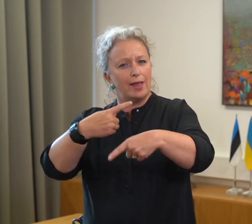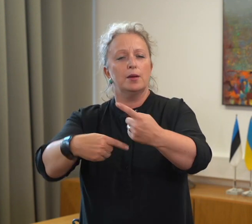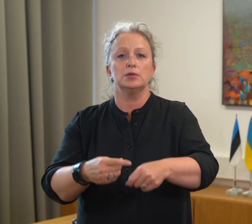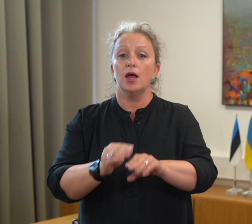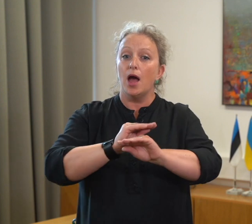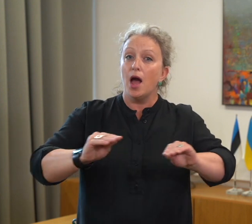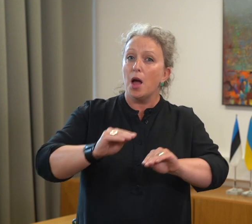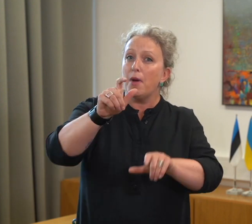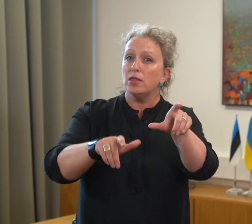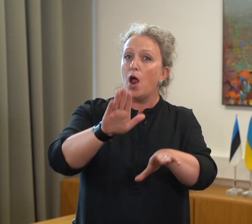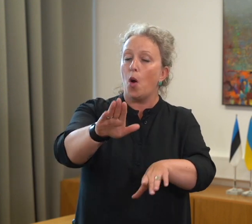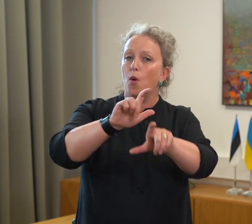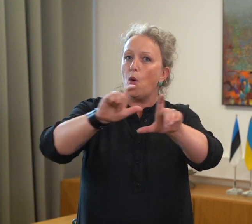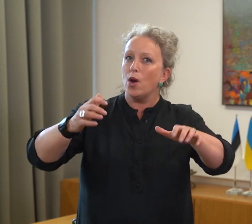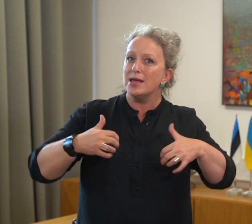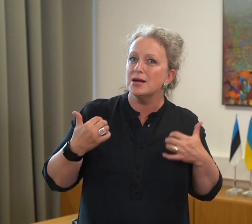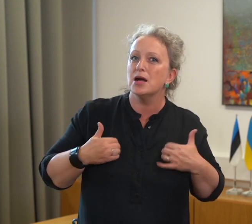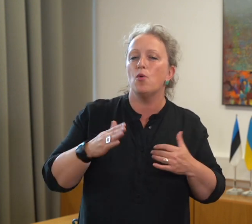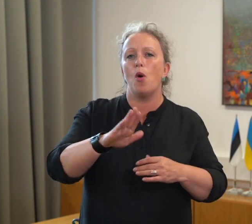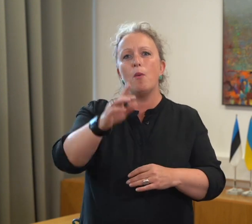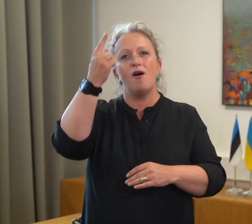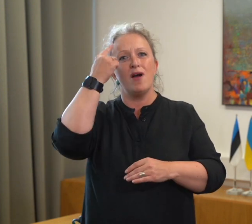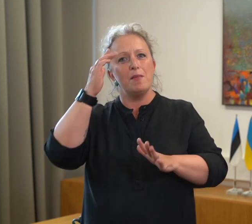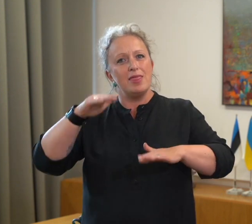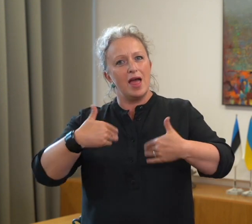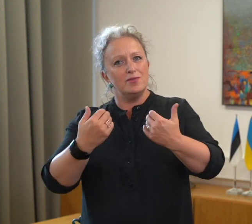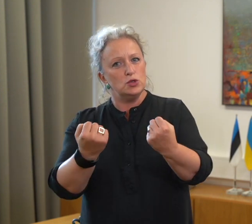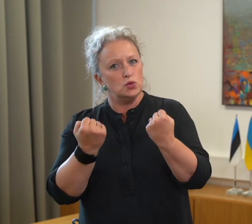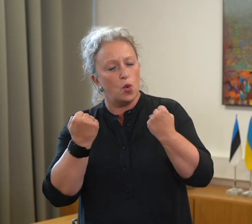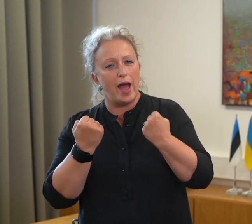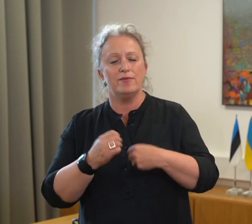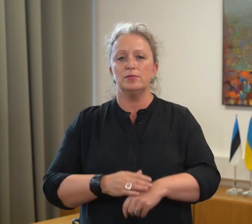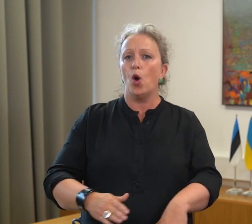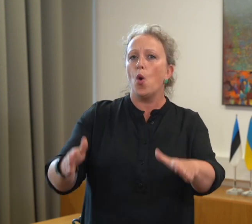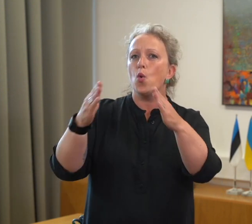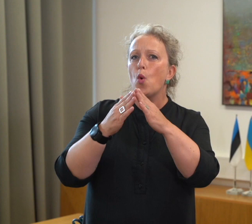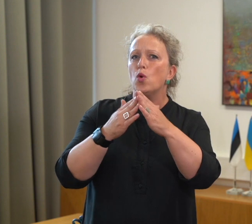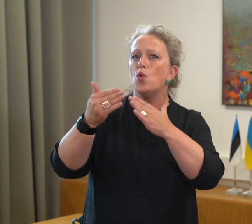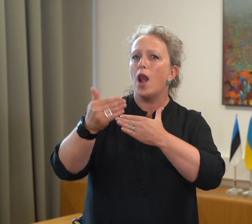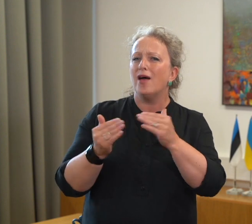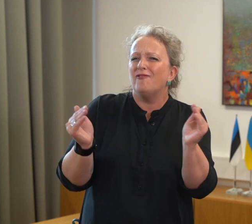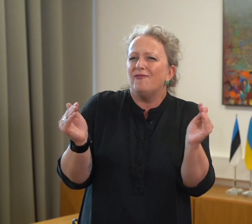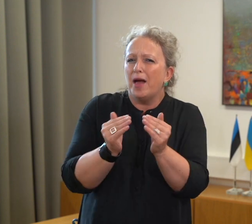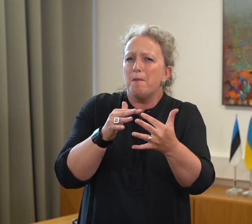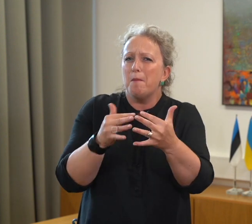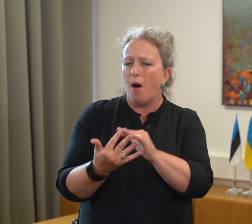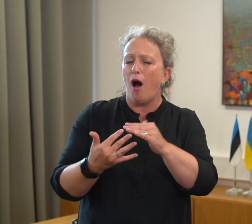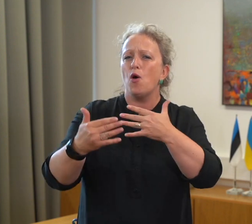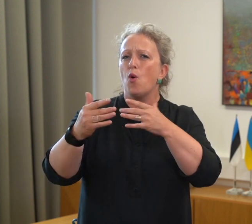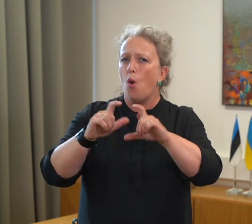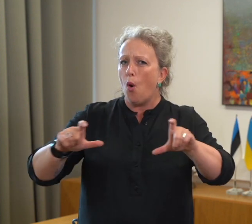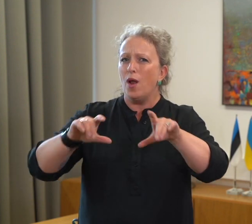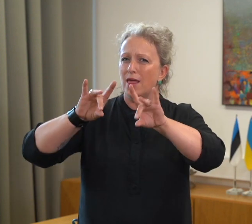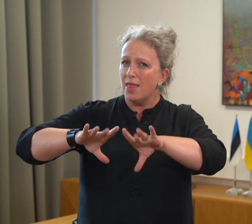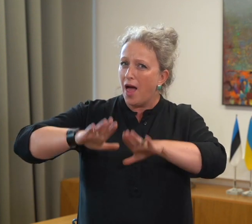koolirõõmu ja nende vaimne tervis oleks tugev. Et püsiksid kodulehedased väikesed maakoolid. Et kevadel